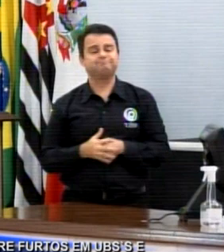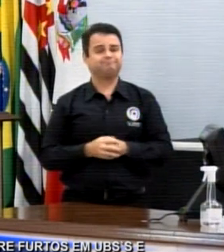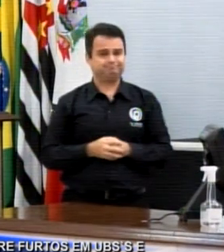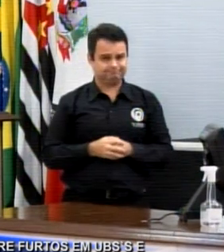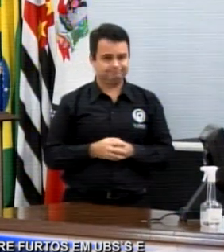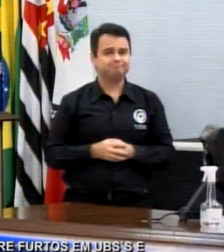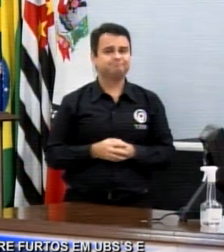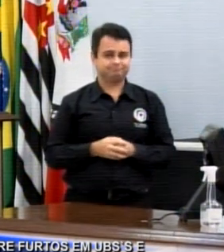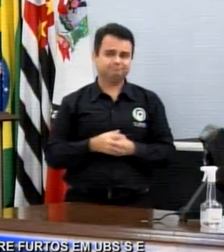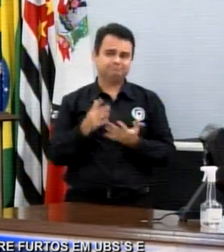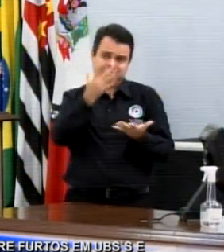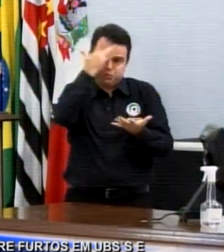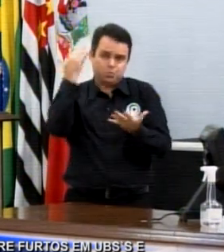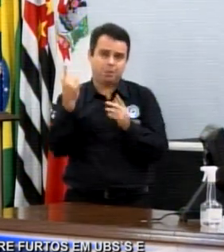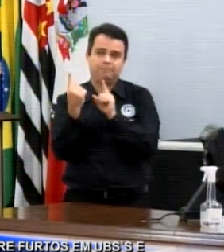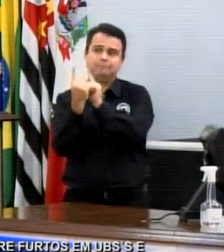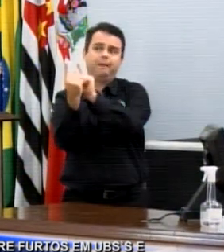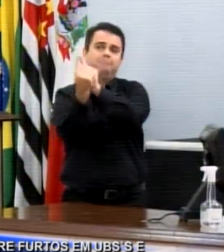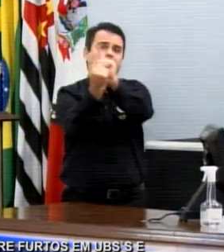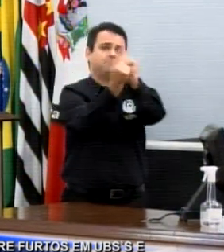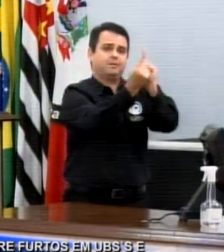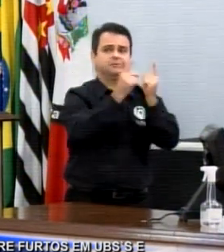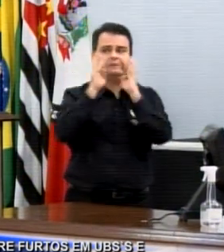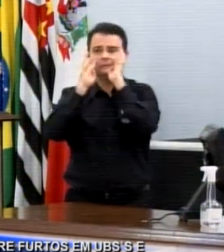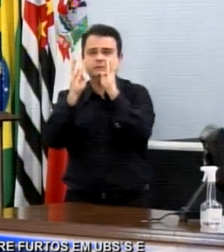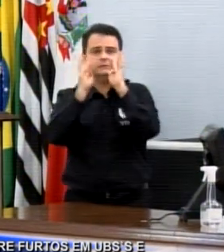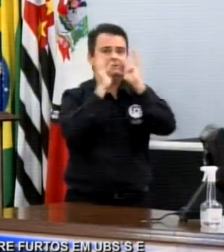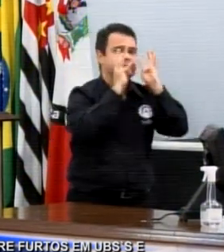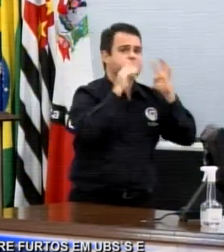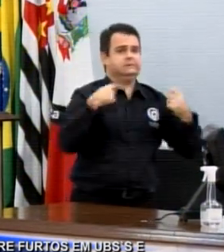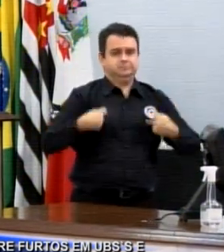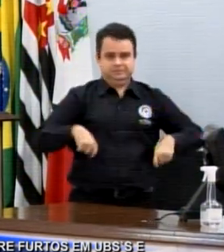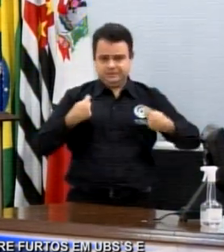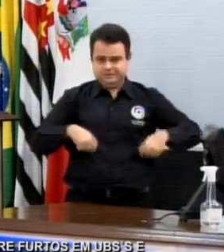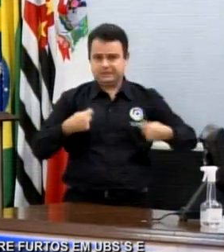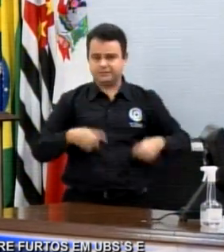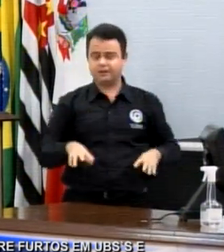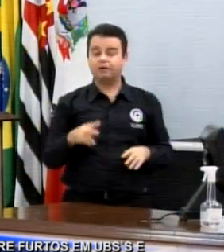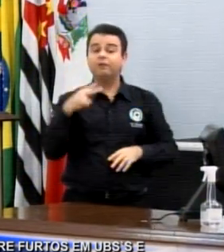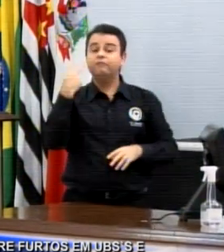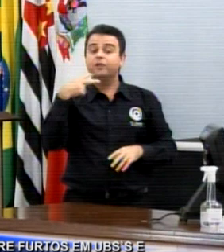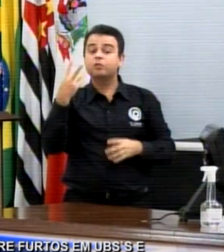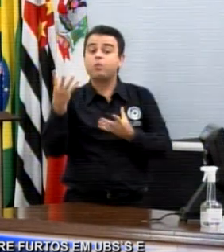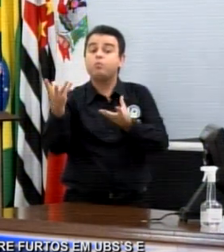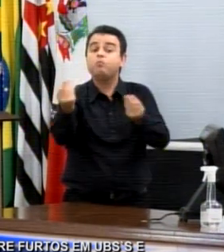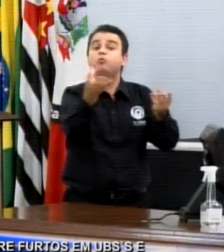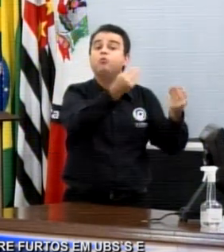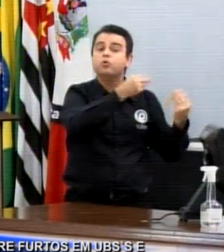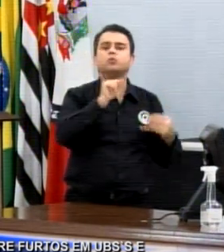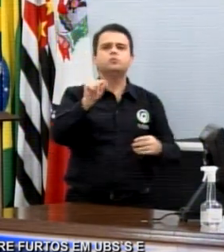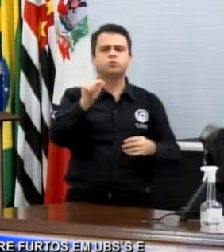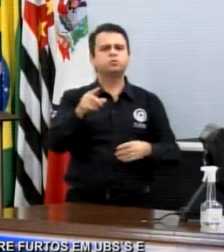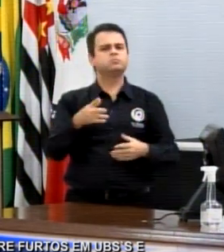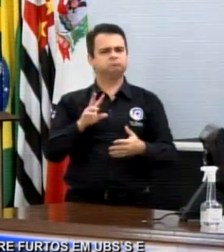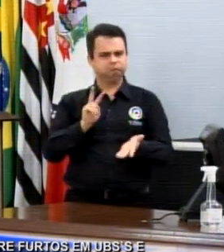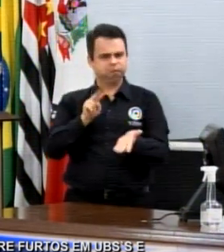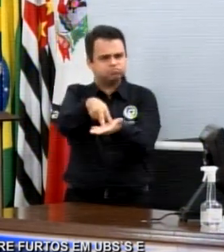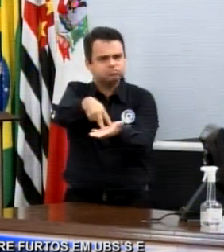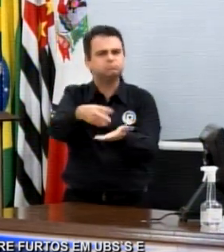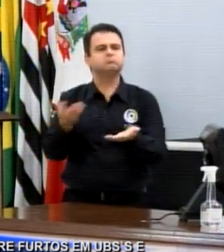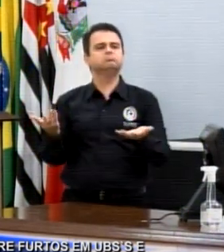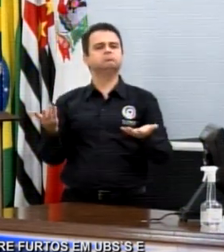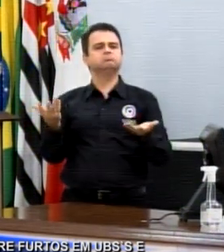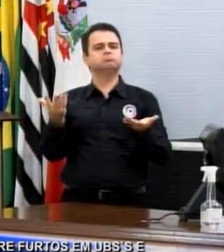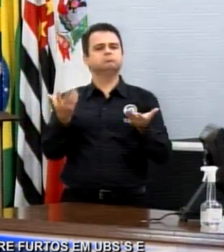lado com o povo. Não. Não, pelo contrário. Aqui tem vereadores presentes que atuam, que tem projeto igual o nosso que tem